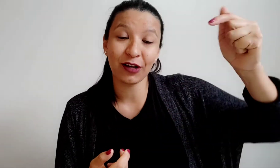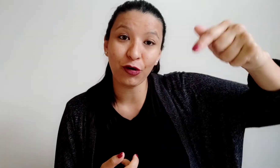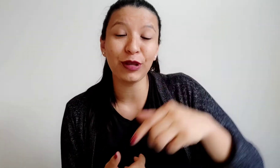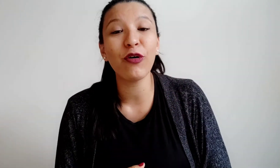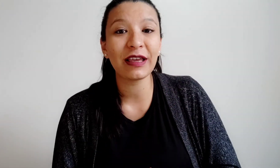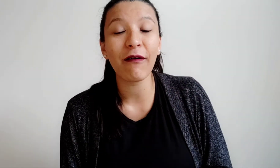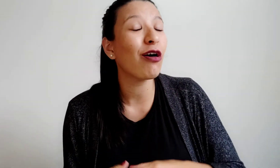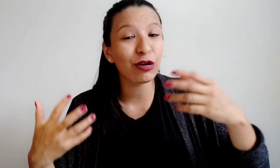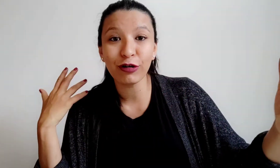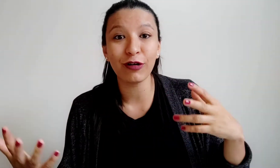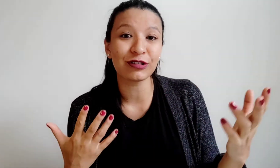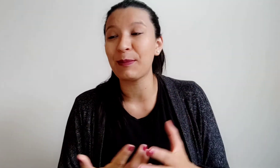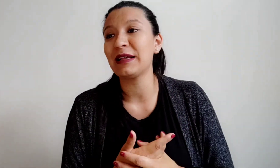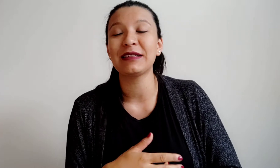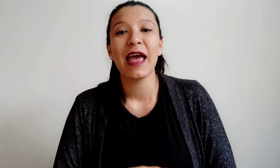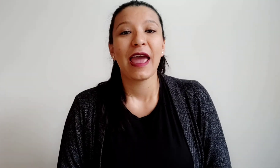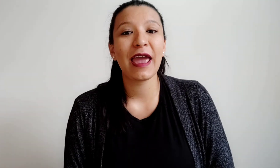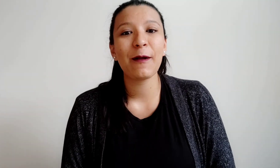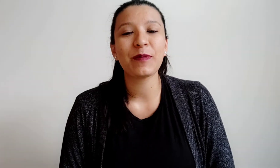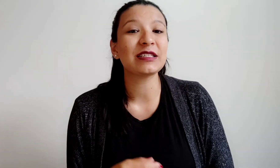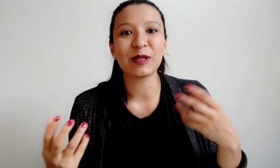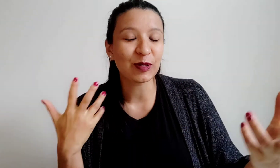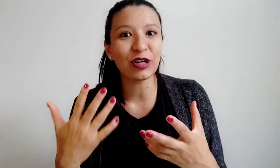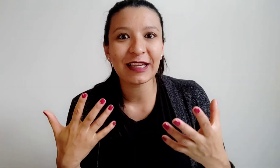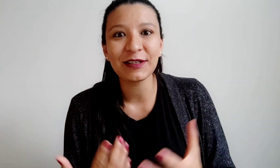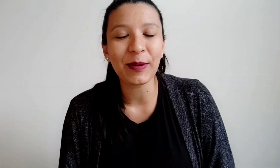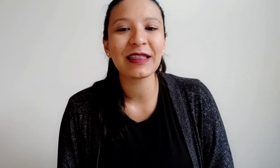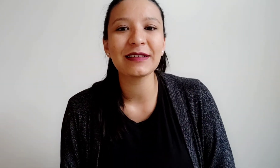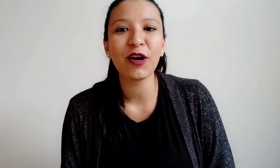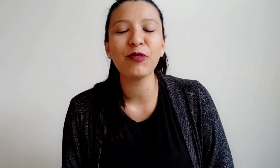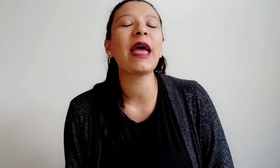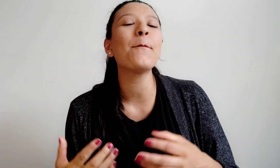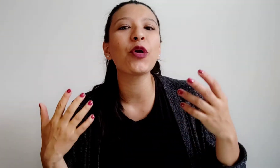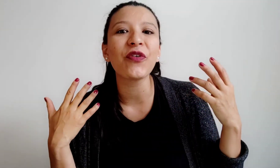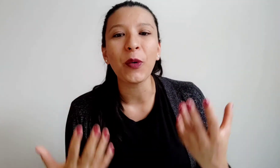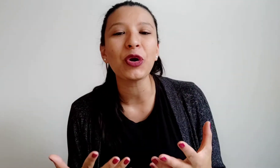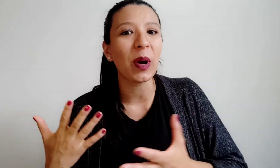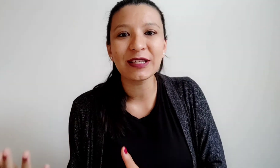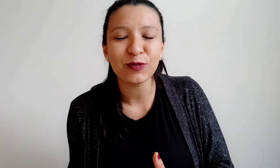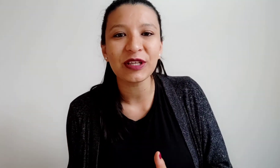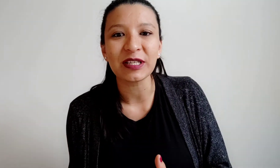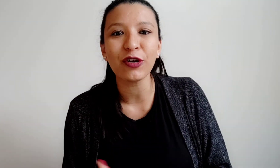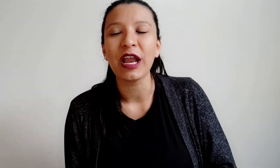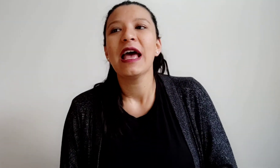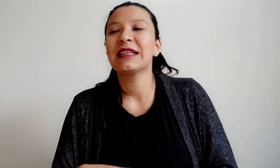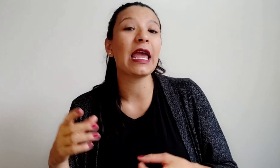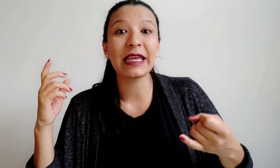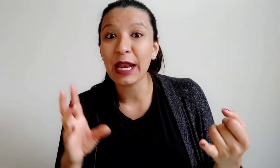conmigo aquí abajo y con los demás, las demás personas que hacen parte de esta comunidad, por favor, ¿cuál es su motivación? ¿Quieren